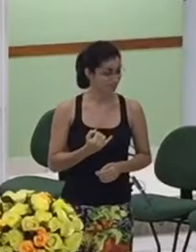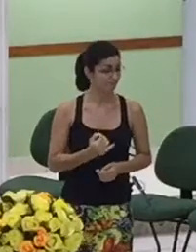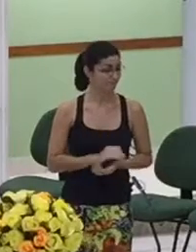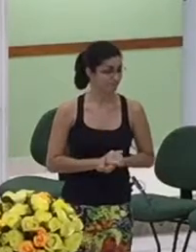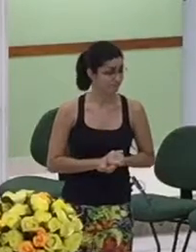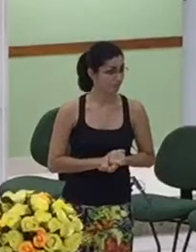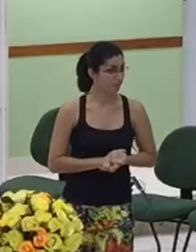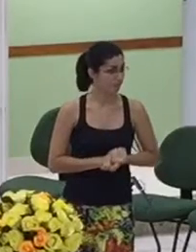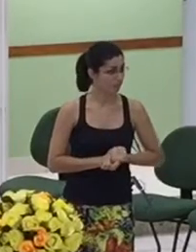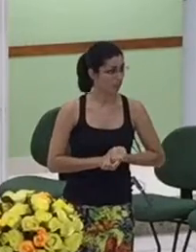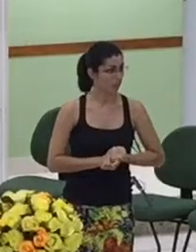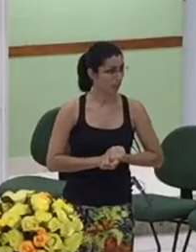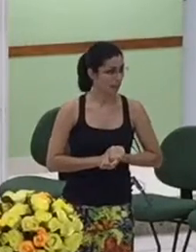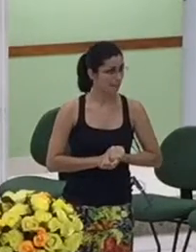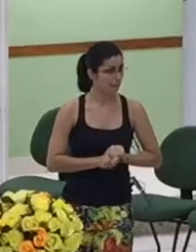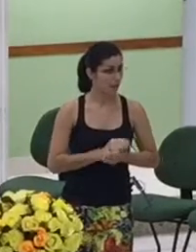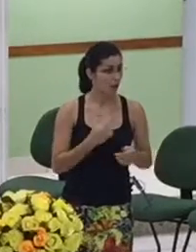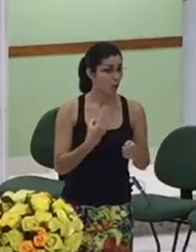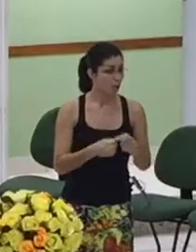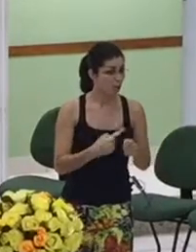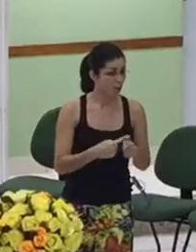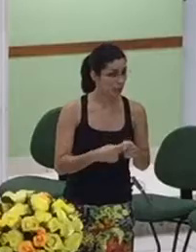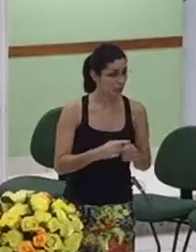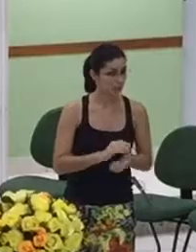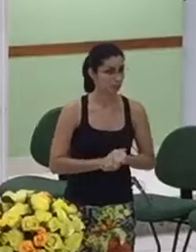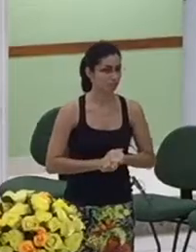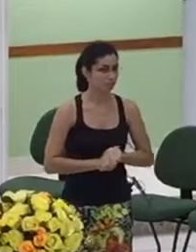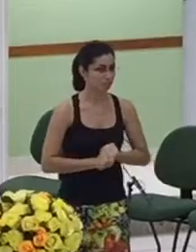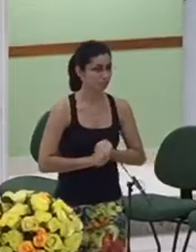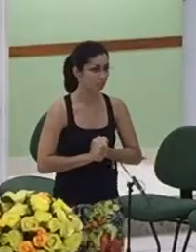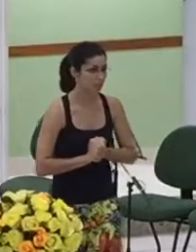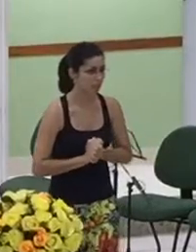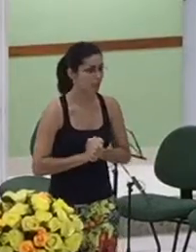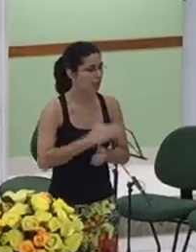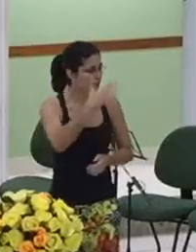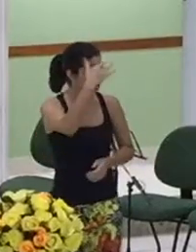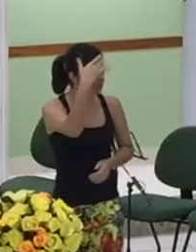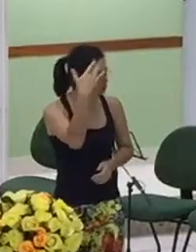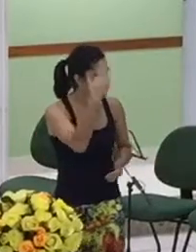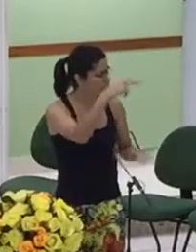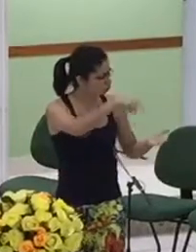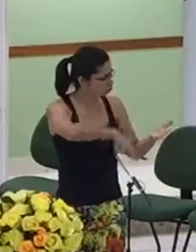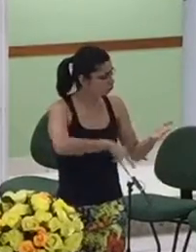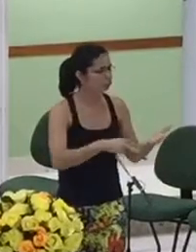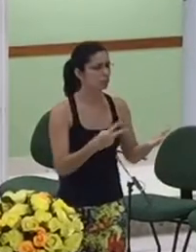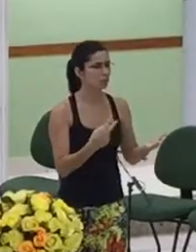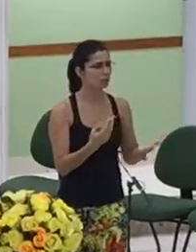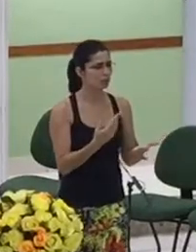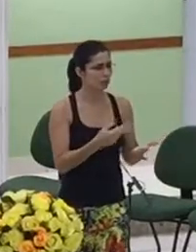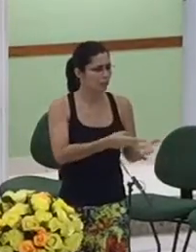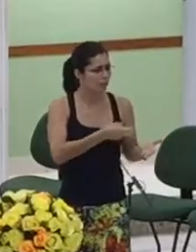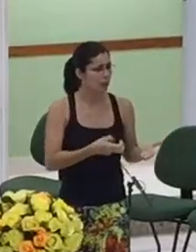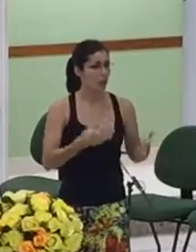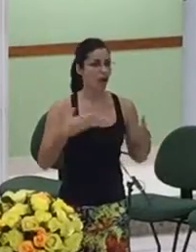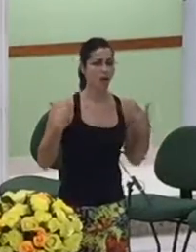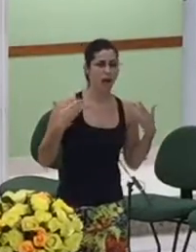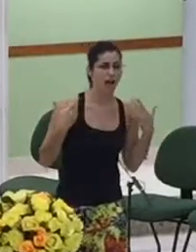alguma virtude ao homem aqueles que pudessem se alegrar e dizer olha eu sou descendente do fulano mal